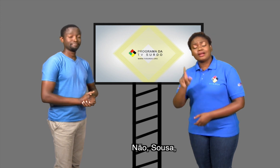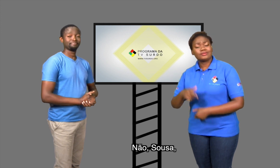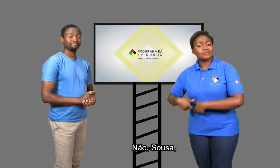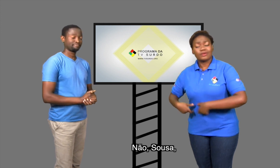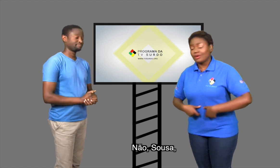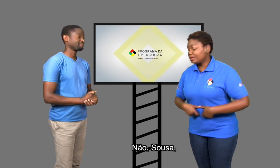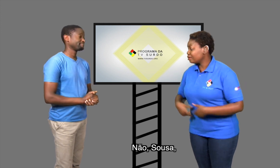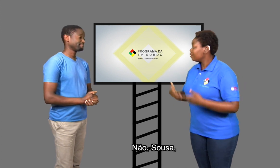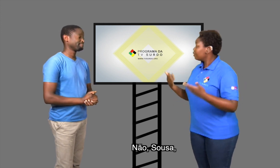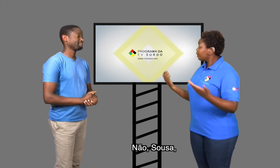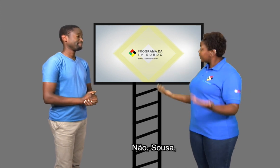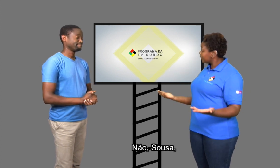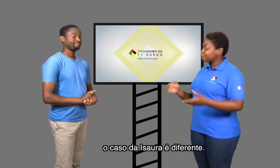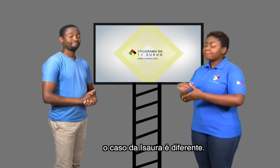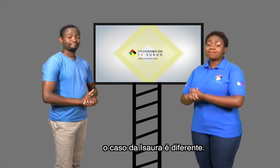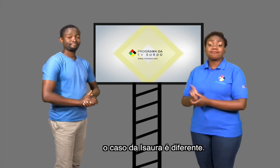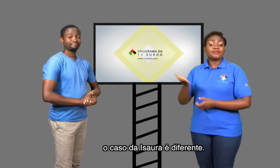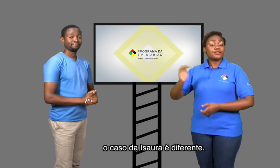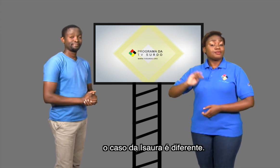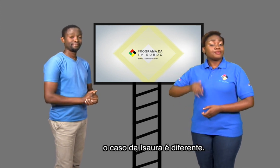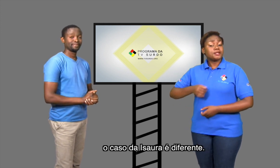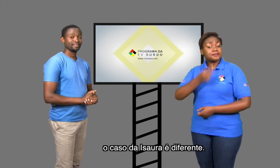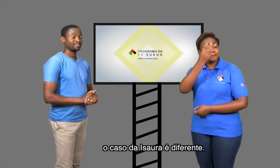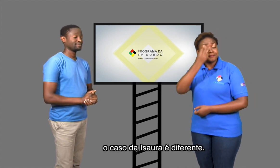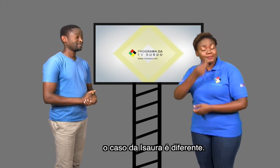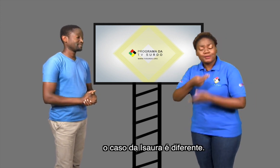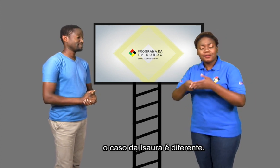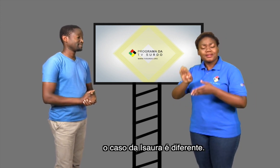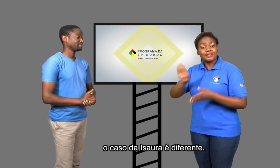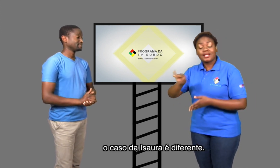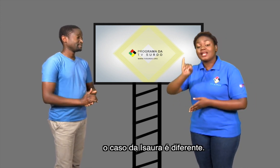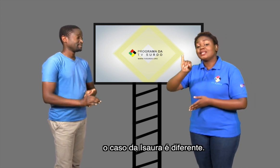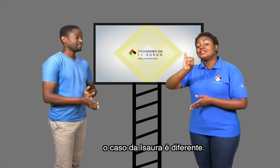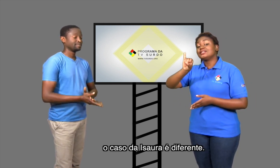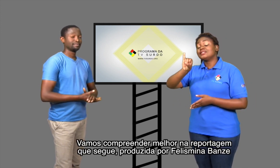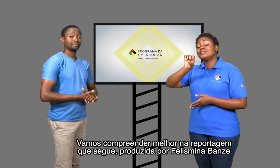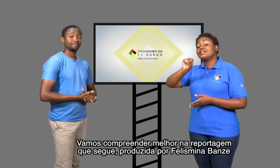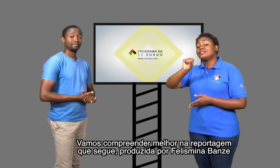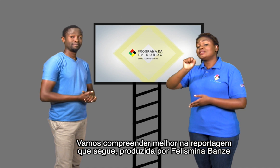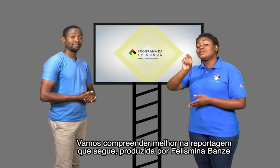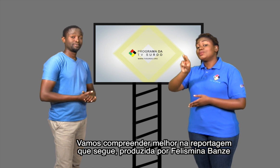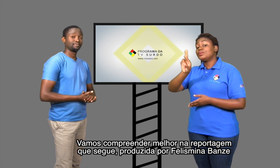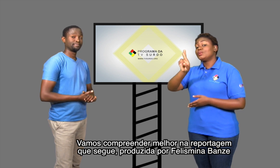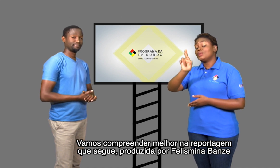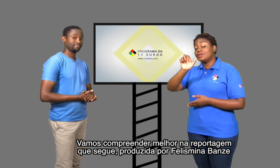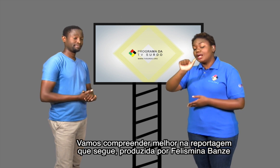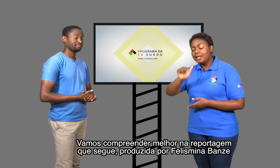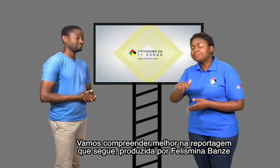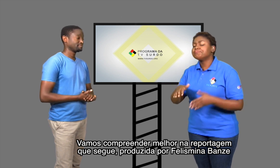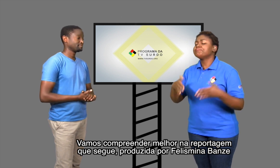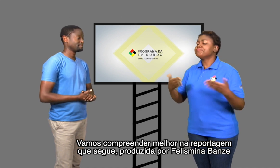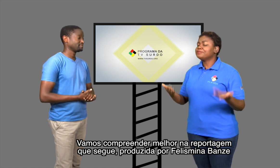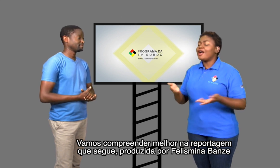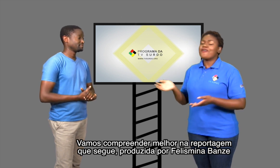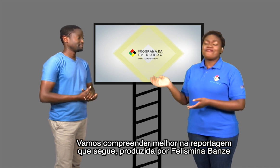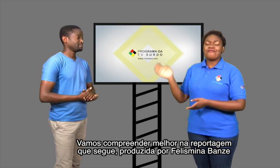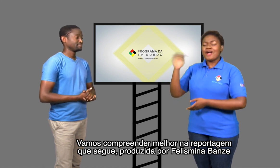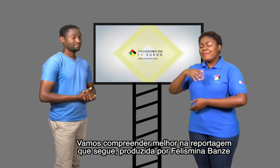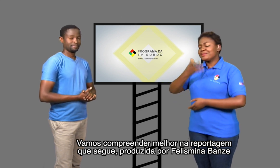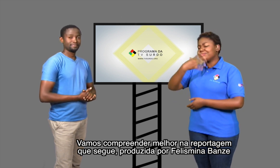Não, Souza. O caso da Isaura é diferente. Vamos compreender melhor na reportagem que